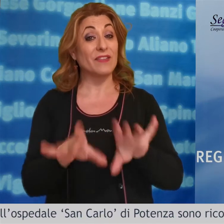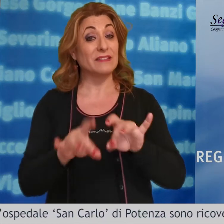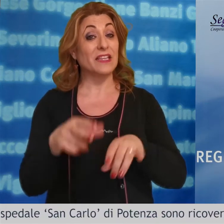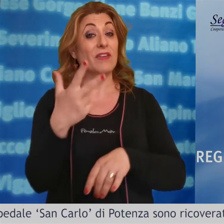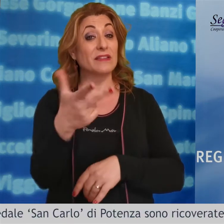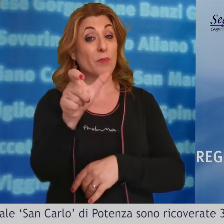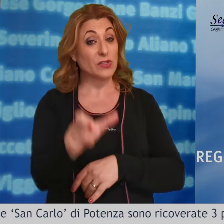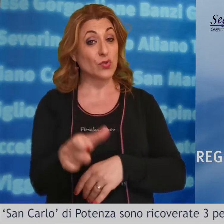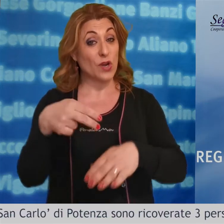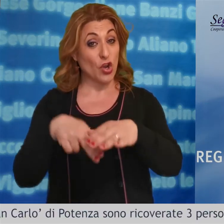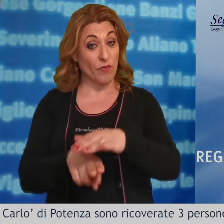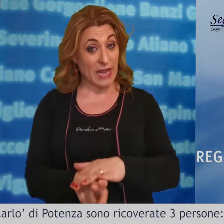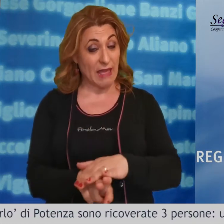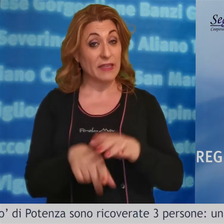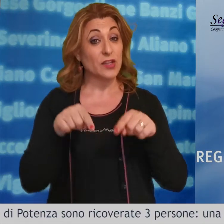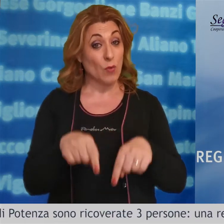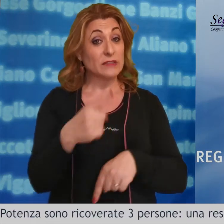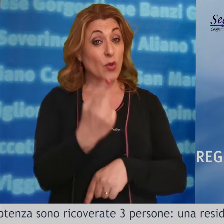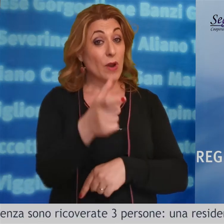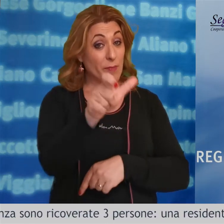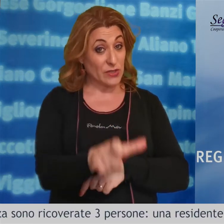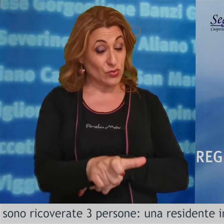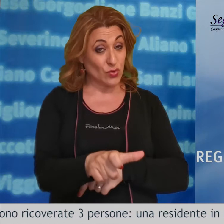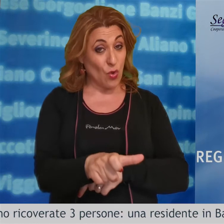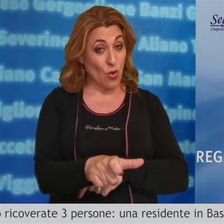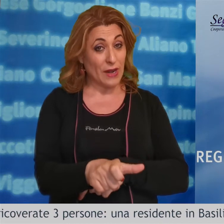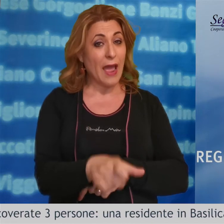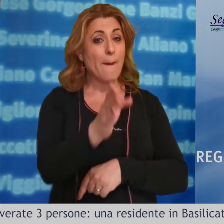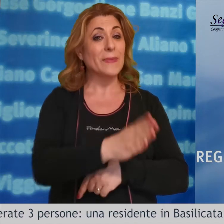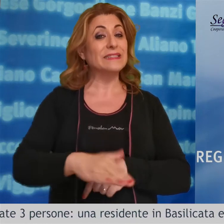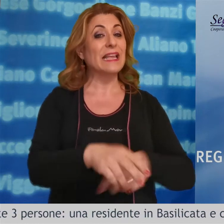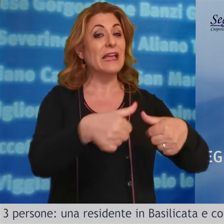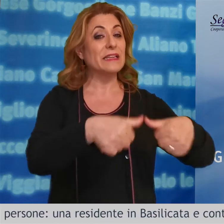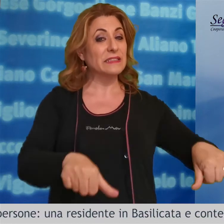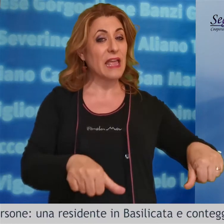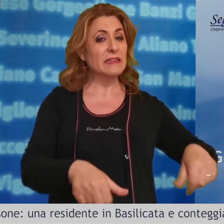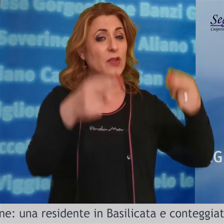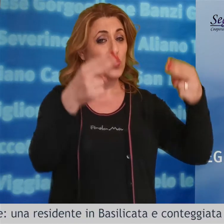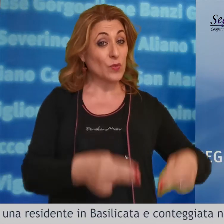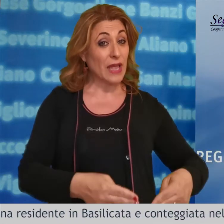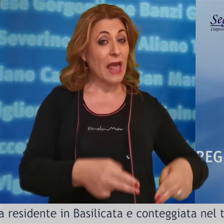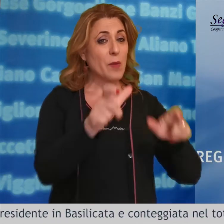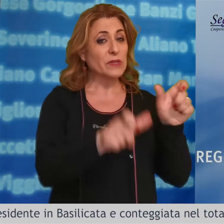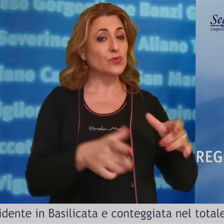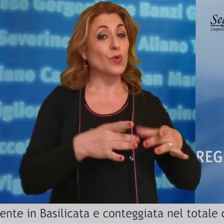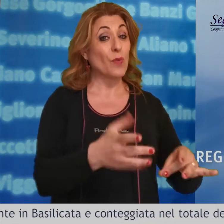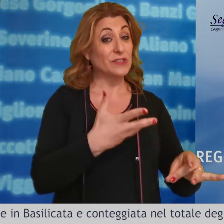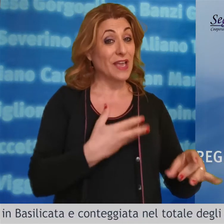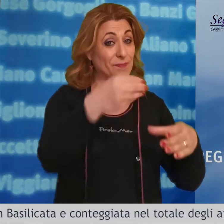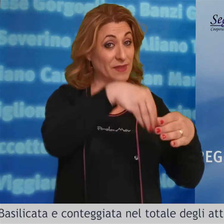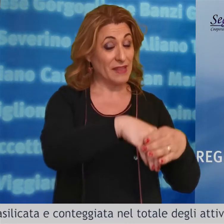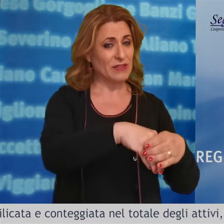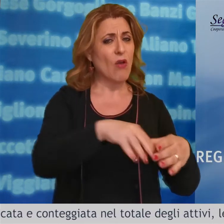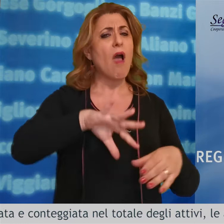ricoverate tre persone, una residente in Basilicata e conteggiata nel totale degli attivi, le altre due